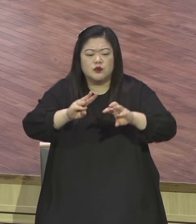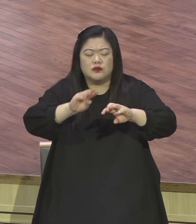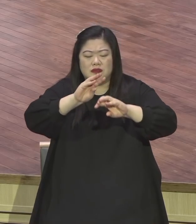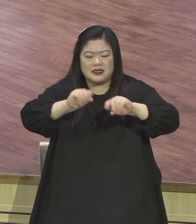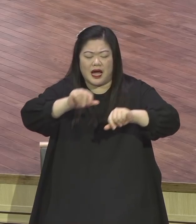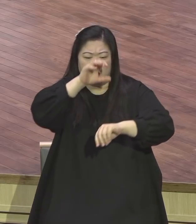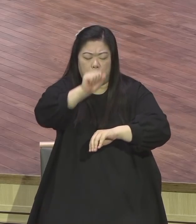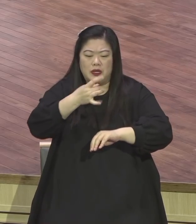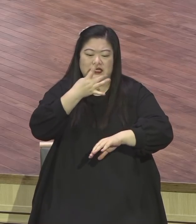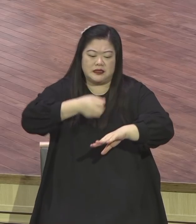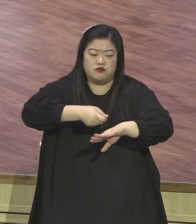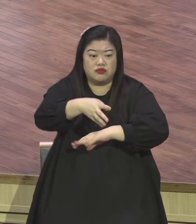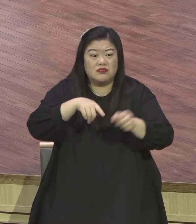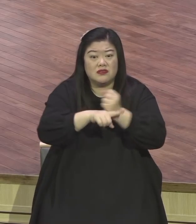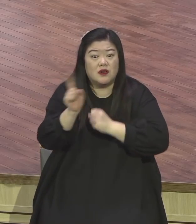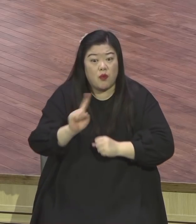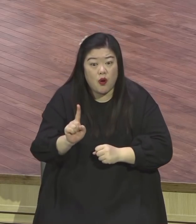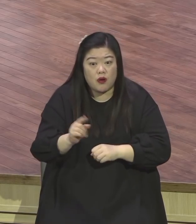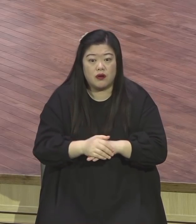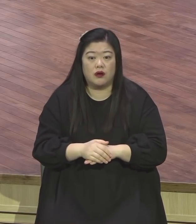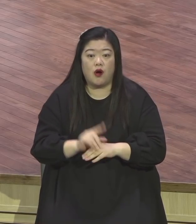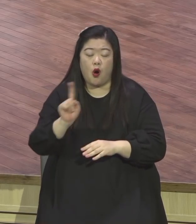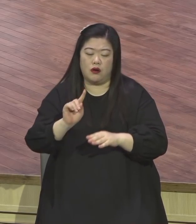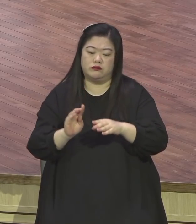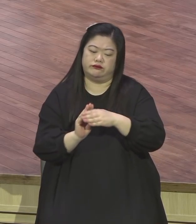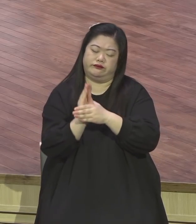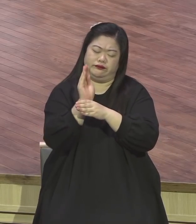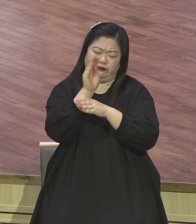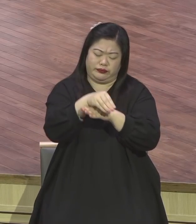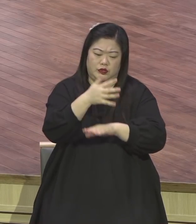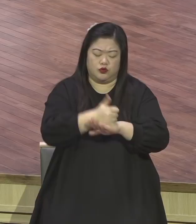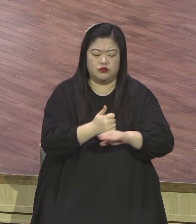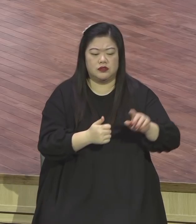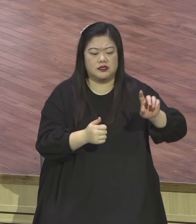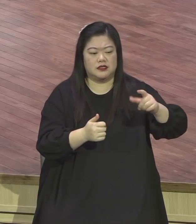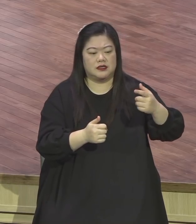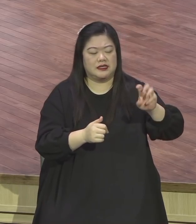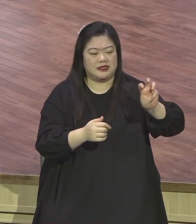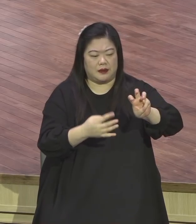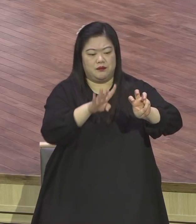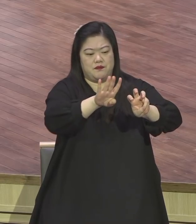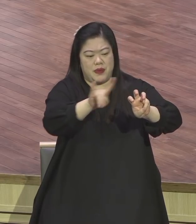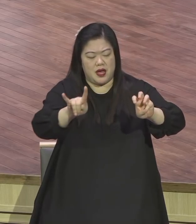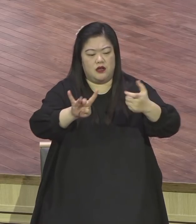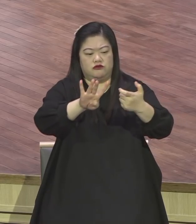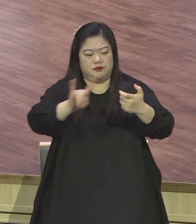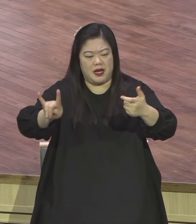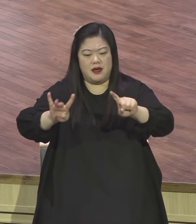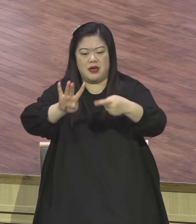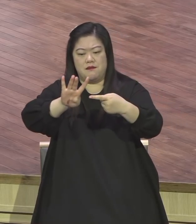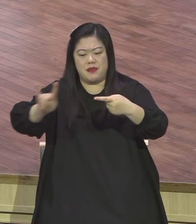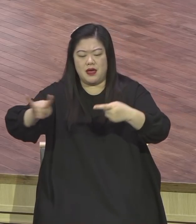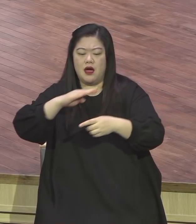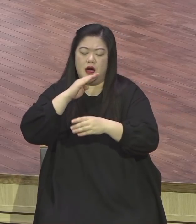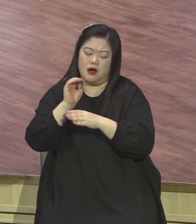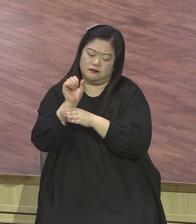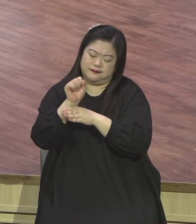결실하여 어떤 것은 100배 어떤 것은 60배 어떤 것은 30배가 되느니라 같은